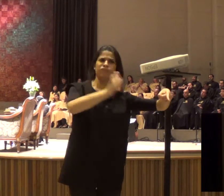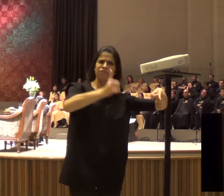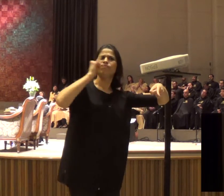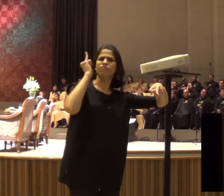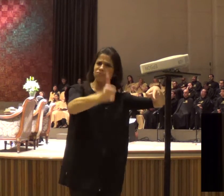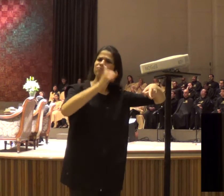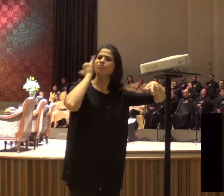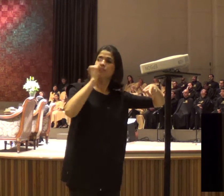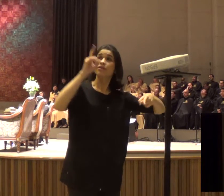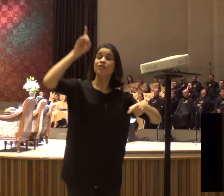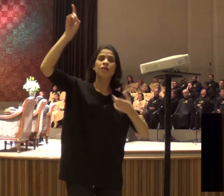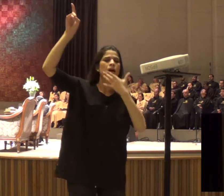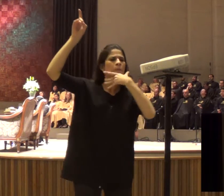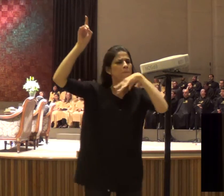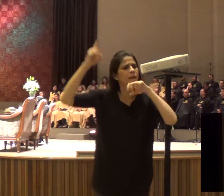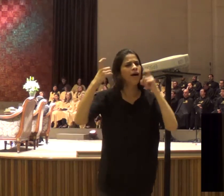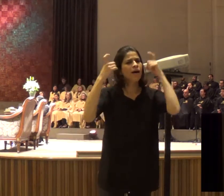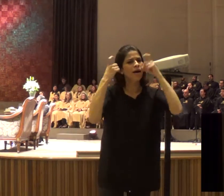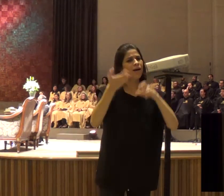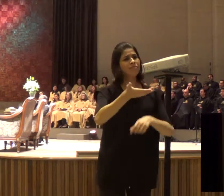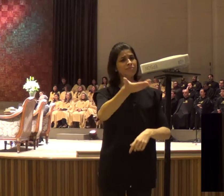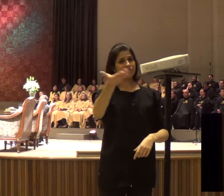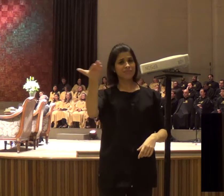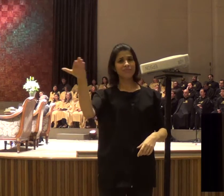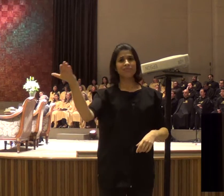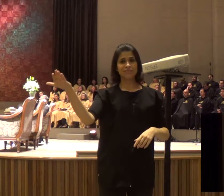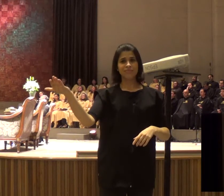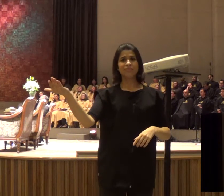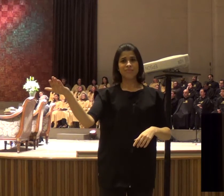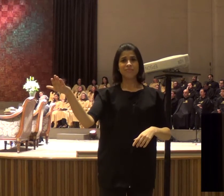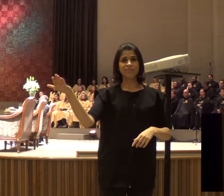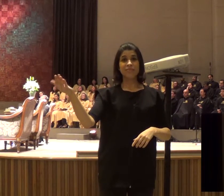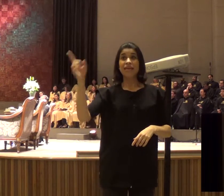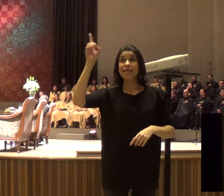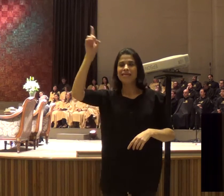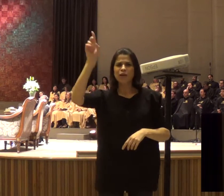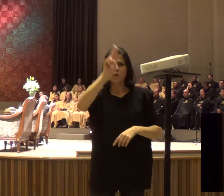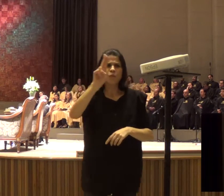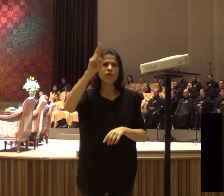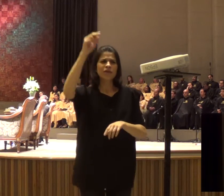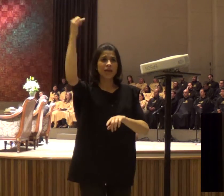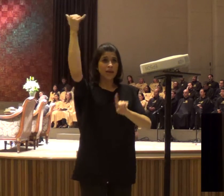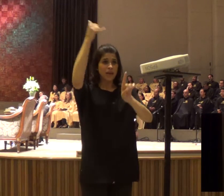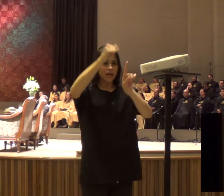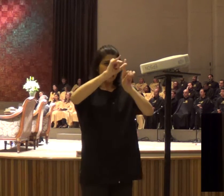para falar, são os seus profetas, quando aquelas, aquelas pessoas,